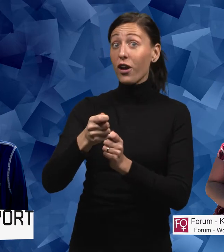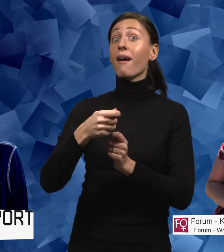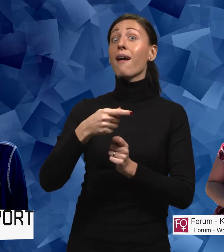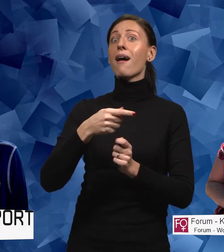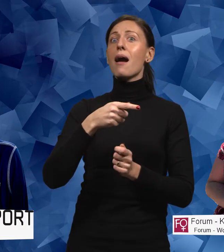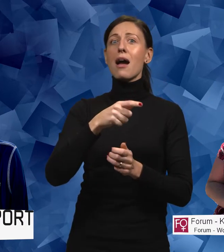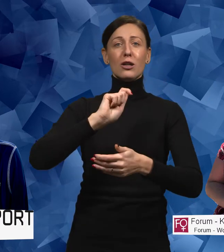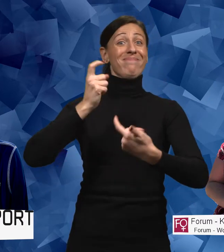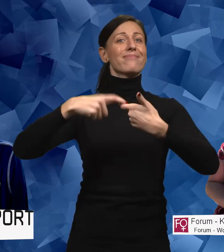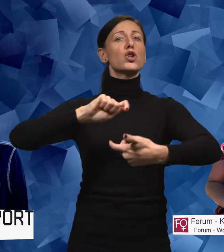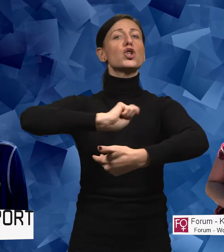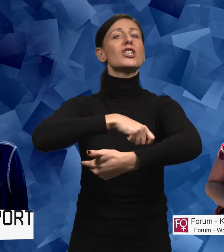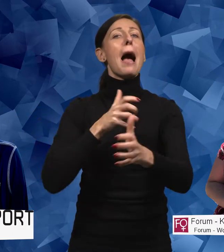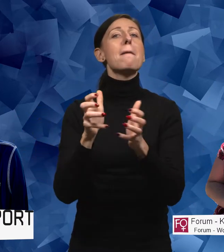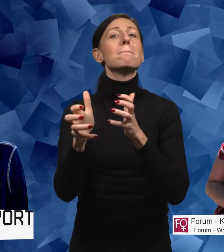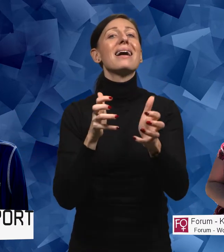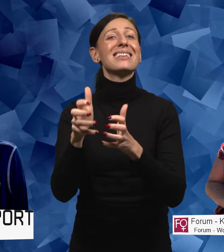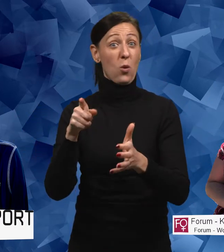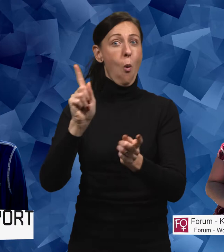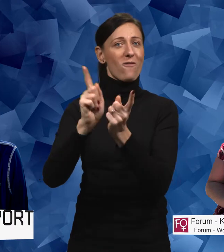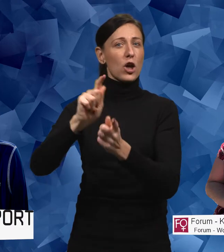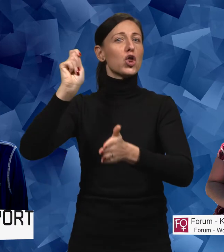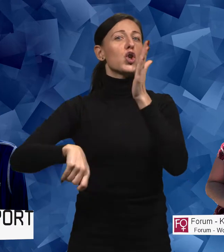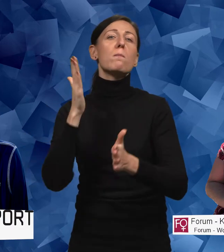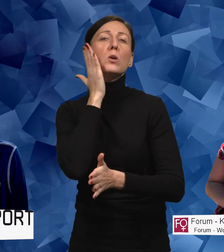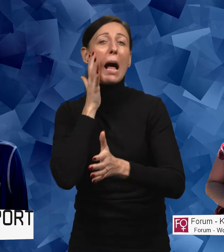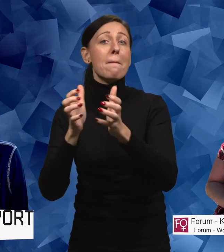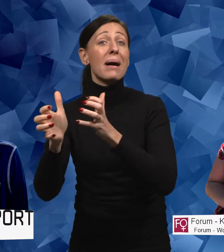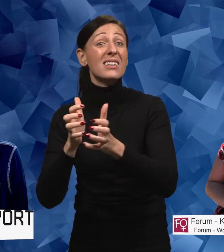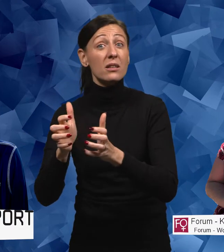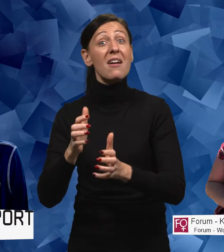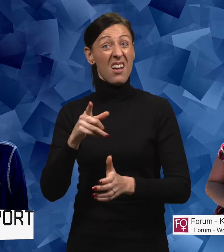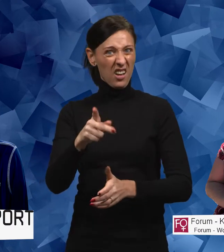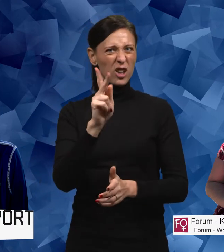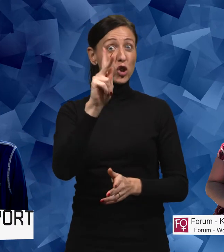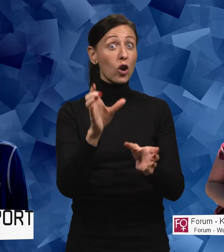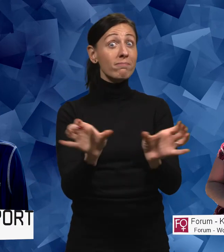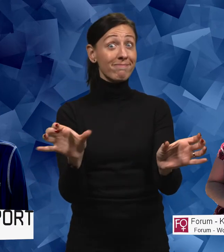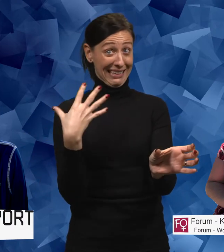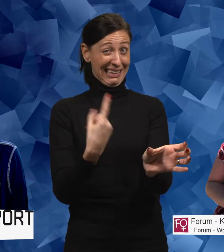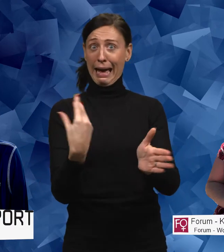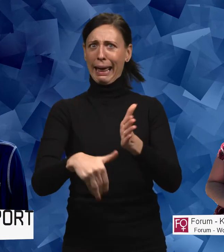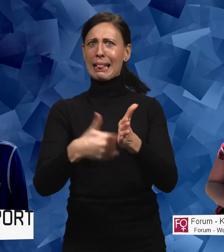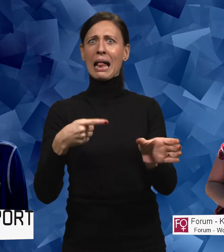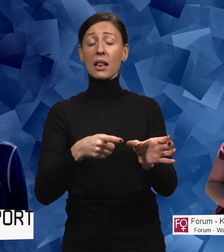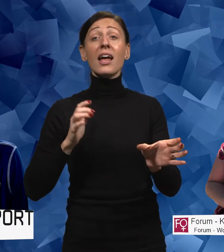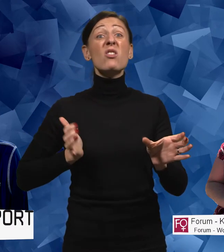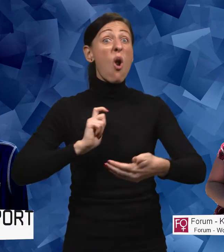just köksanpassningar. Som ofta är de dyraste bostadsanpassningarna. Då har vi en könsskillnad redan där. Att kvinnor lagar mer